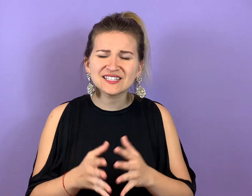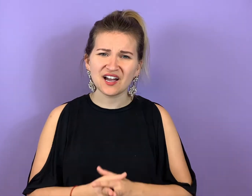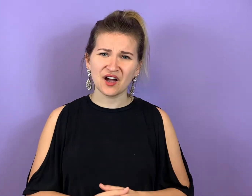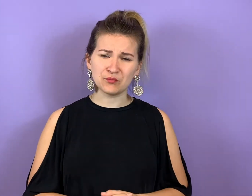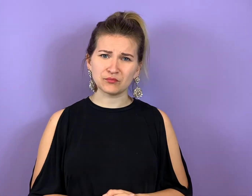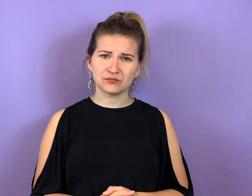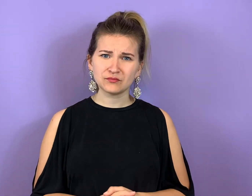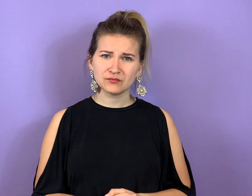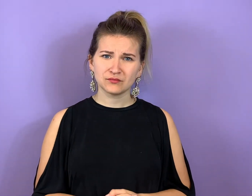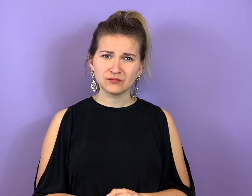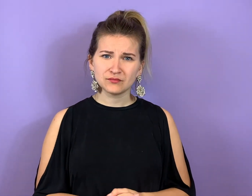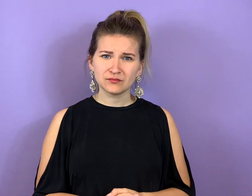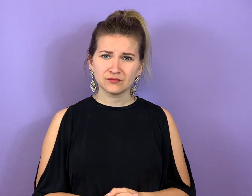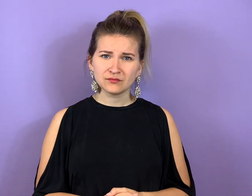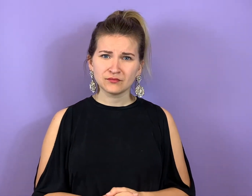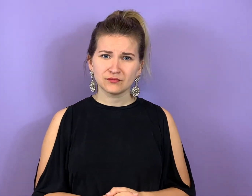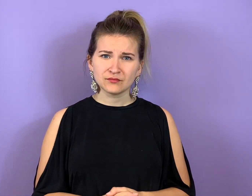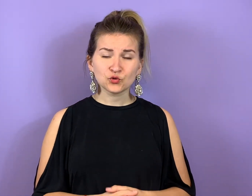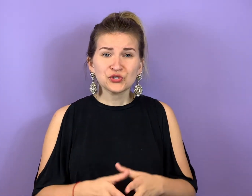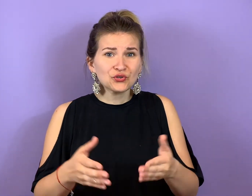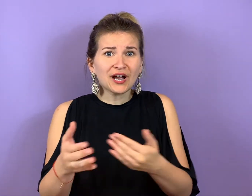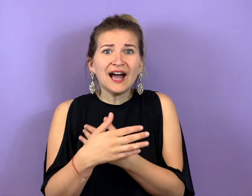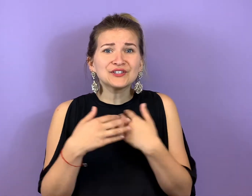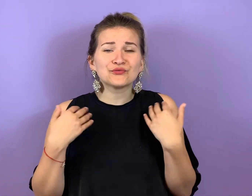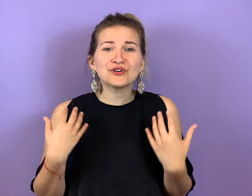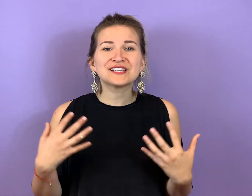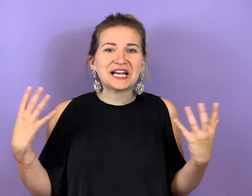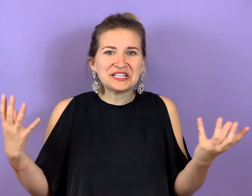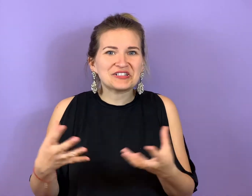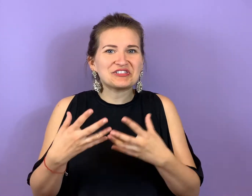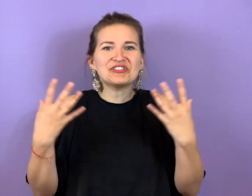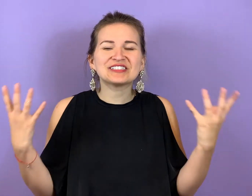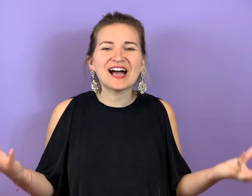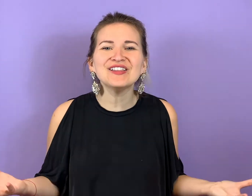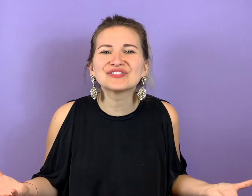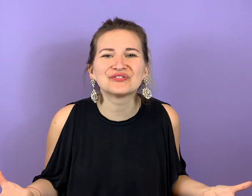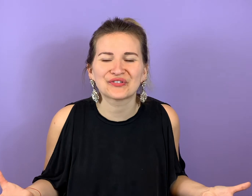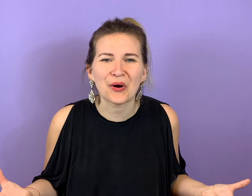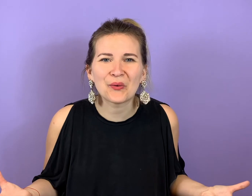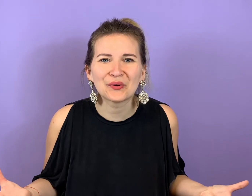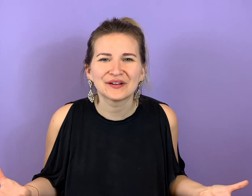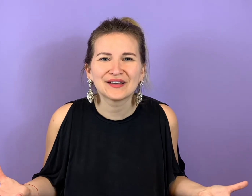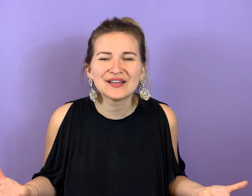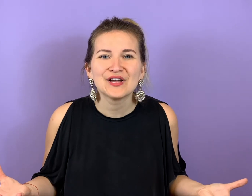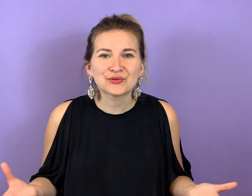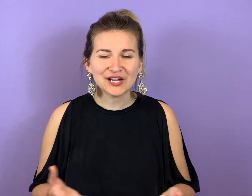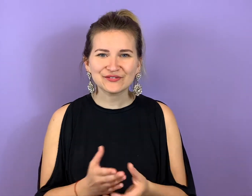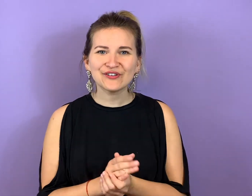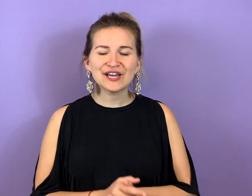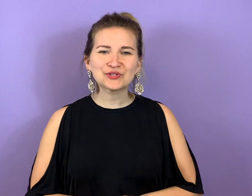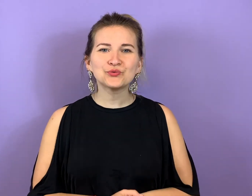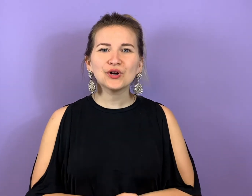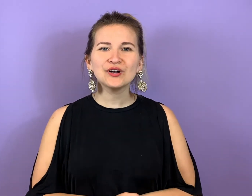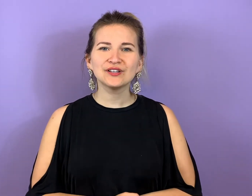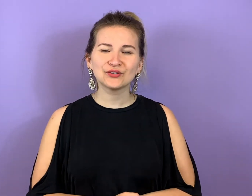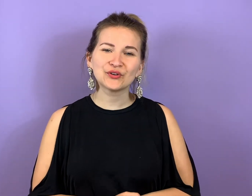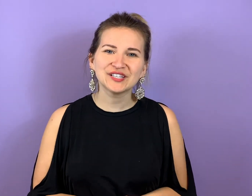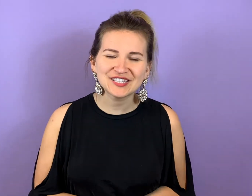haben? Du bist doch gar nicht wirklich anders als irgendeine andere Frau. Du hast vielleicht nur noch nicht die